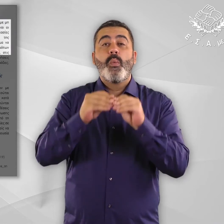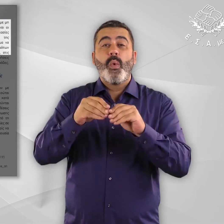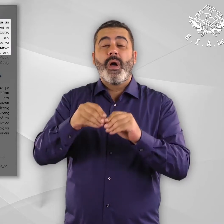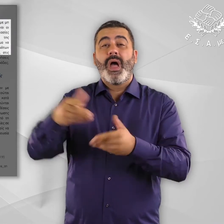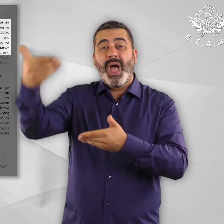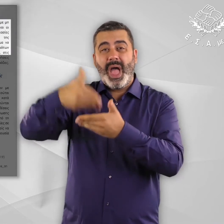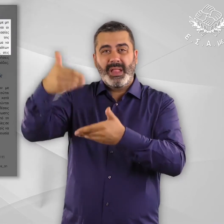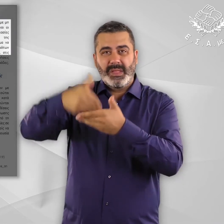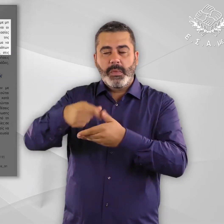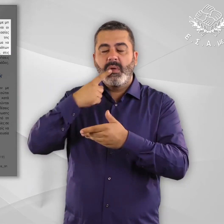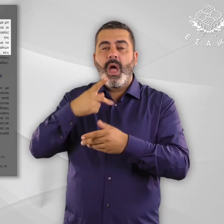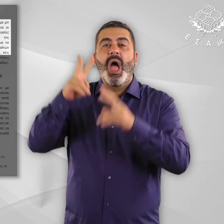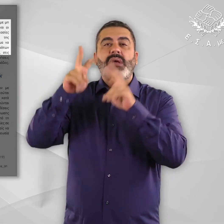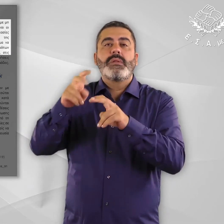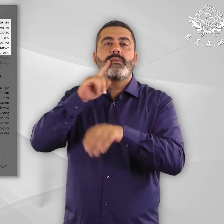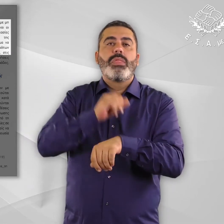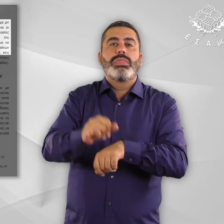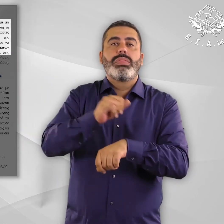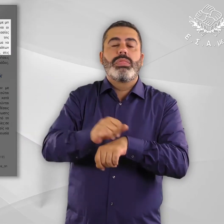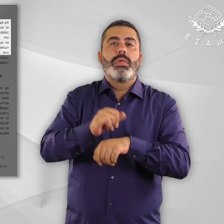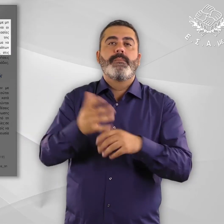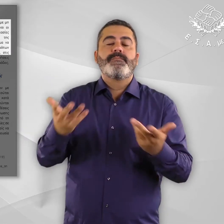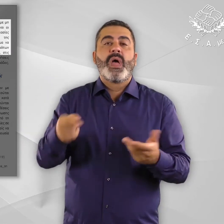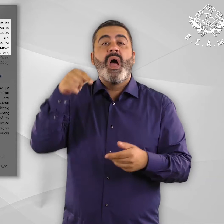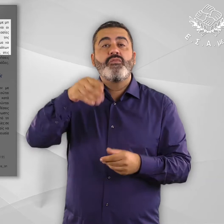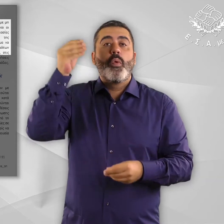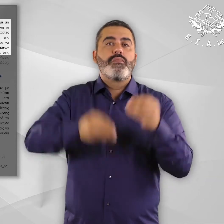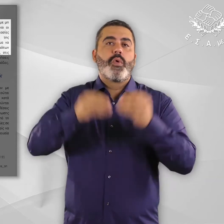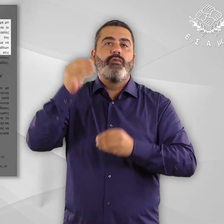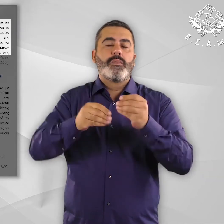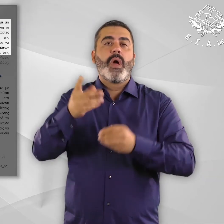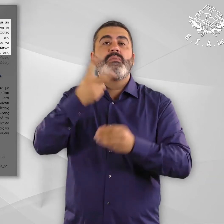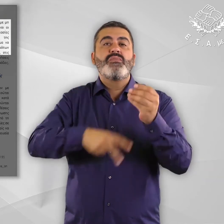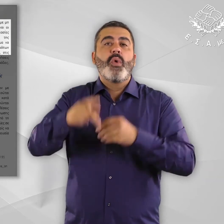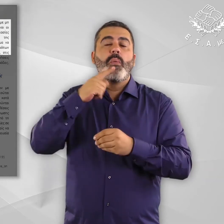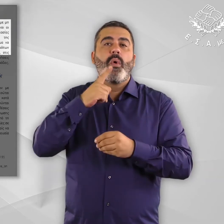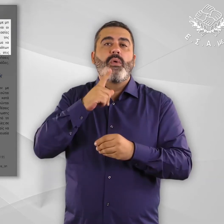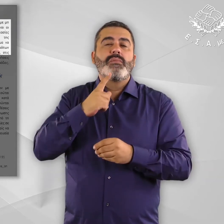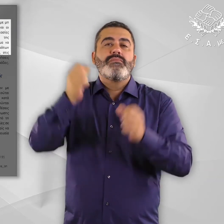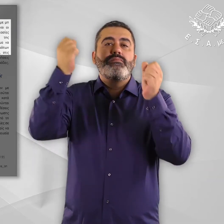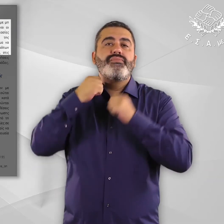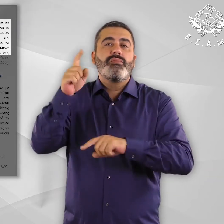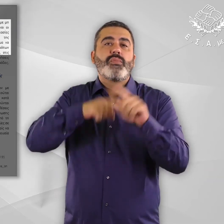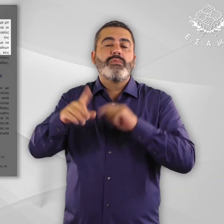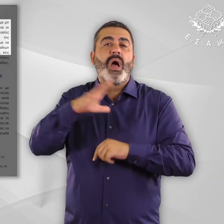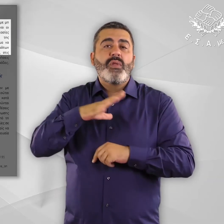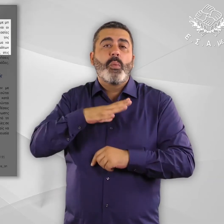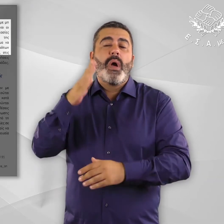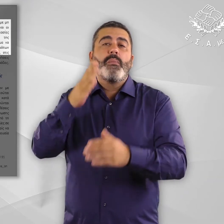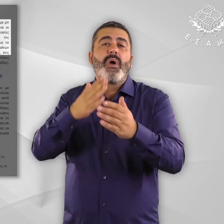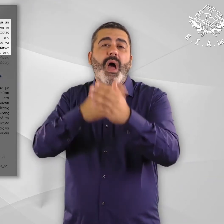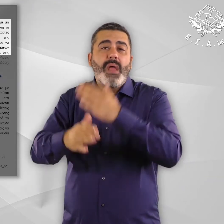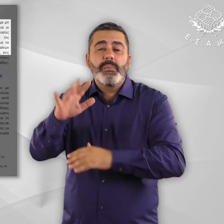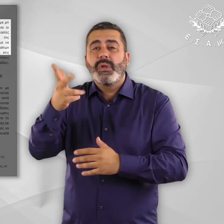γενικό πρόβλημα, το οποίο επηρεάζει κυρίως τα άτομα με μία εμφανή ευαλωτότητα η οποία δεν έχει ταυτοποιηθεί, είναι οι μεγάλες